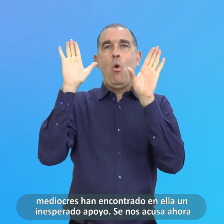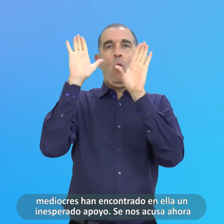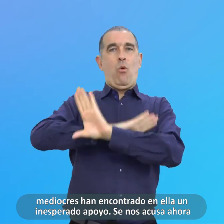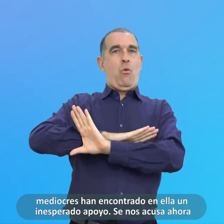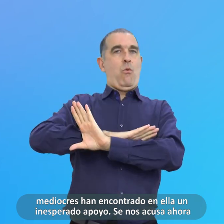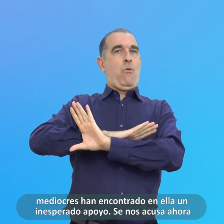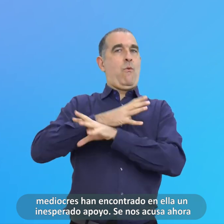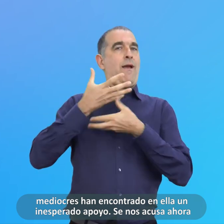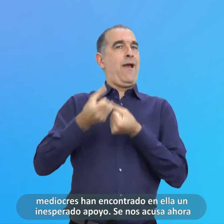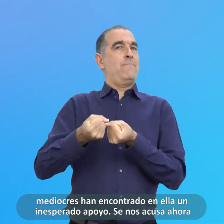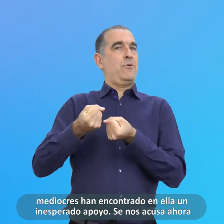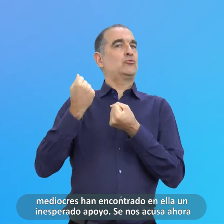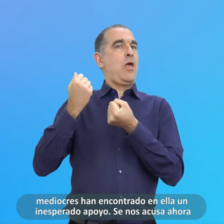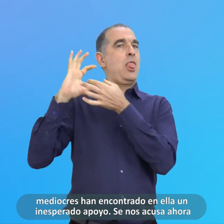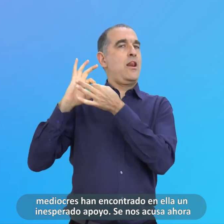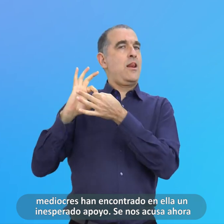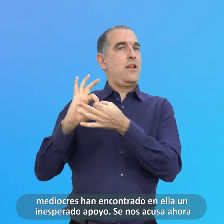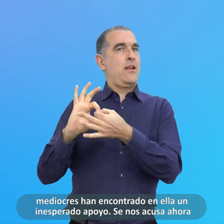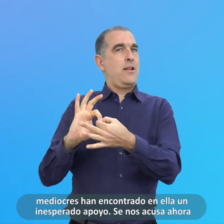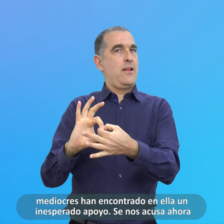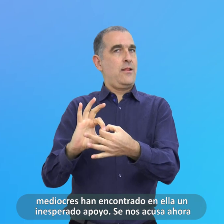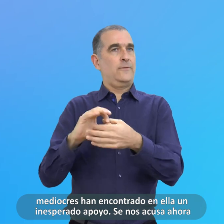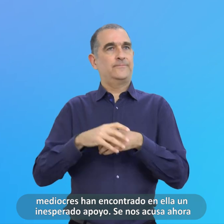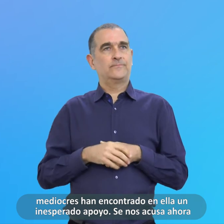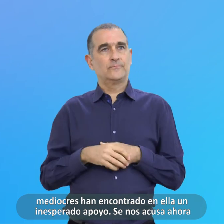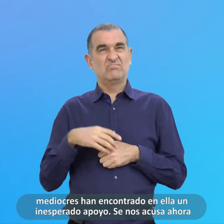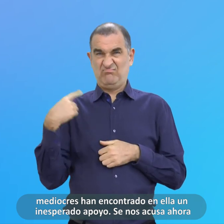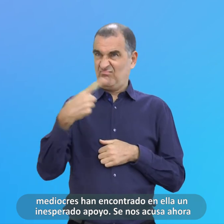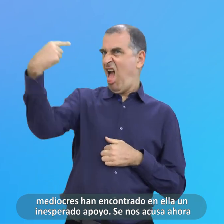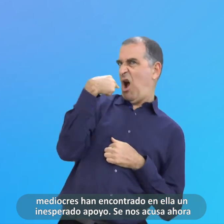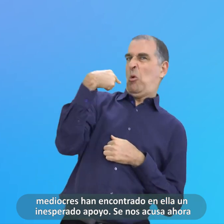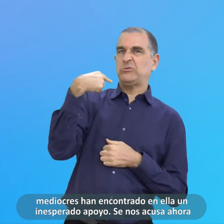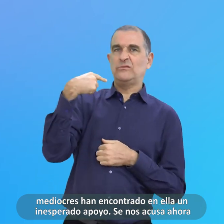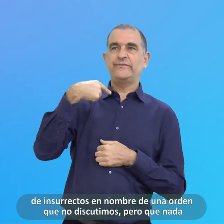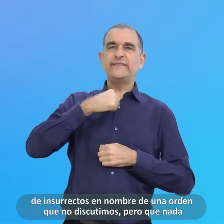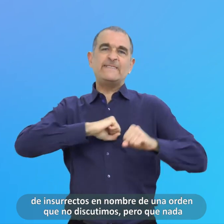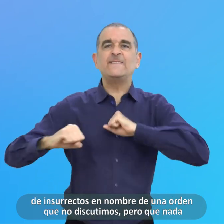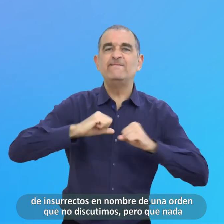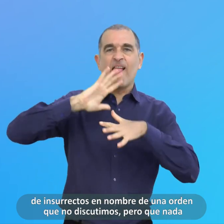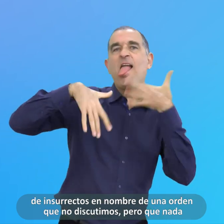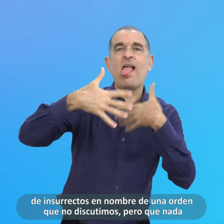En Nombre De Una Orden Que No Discutimos